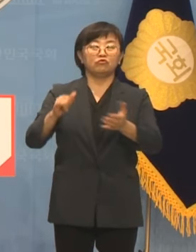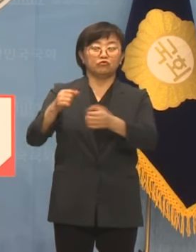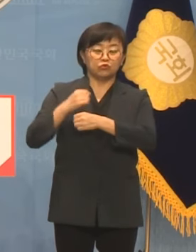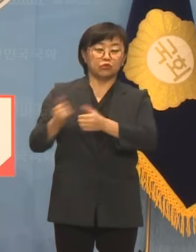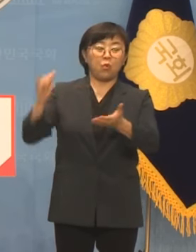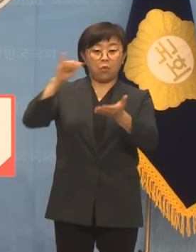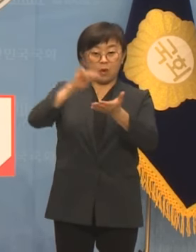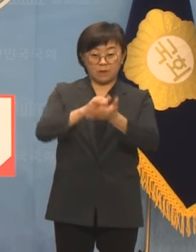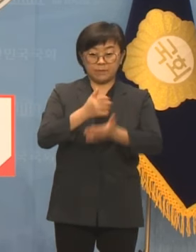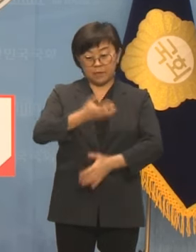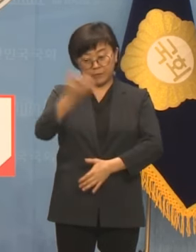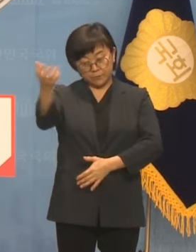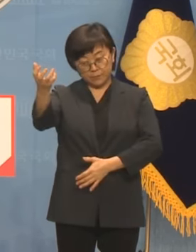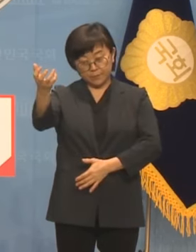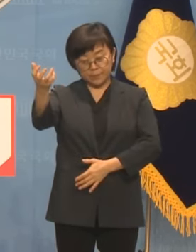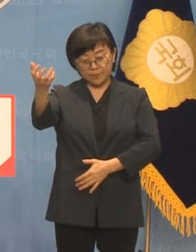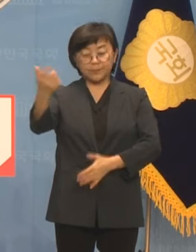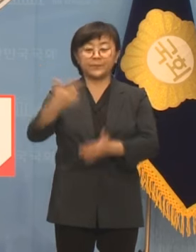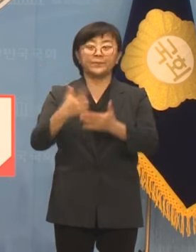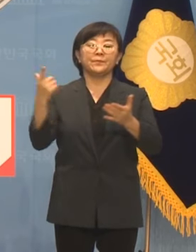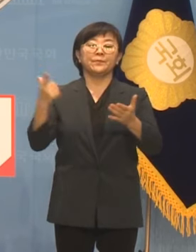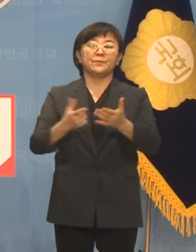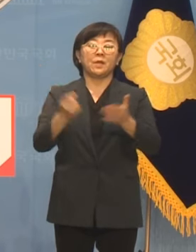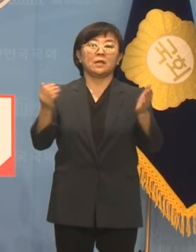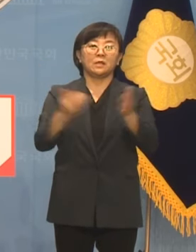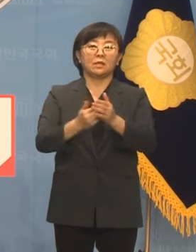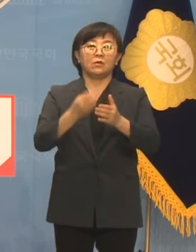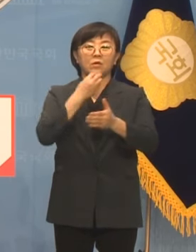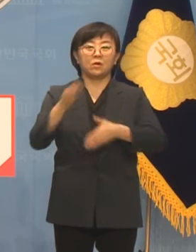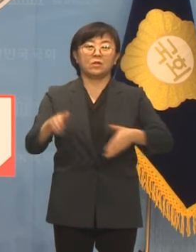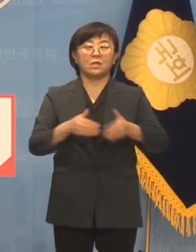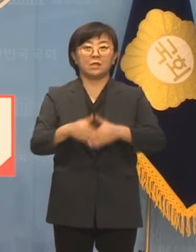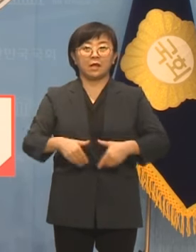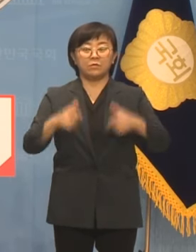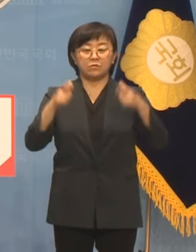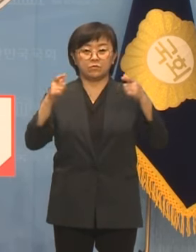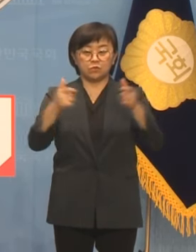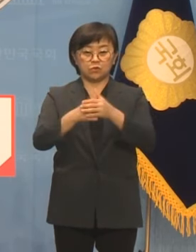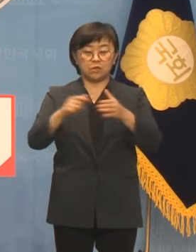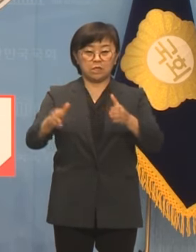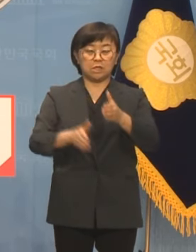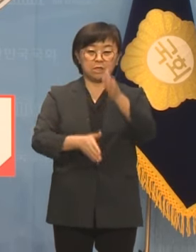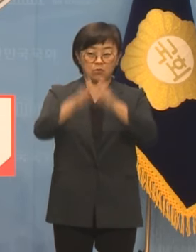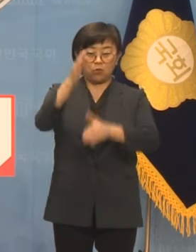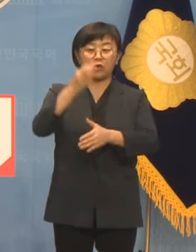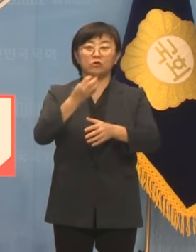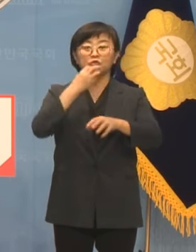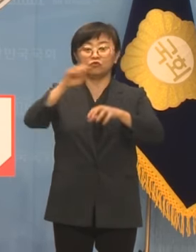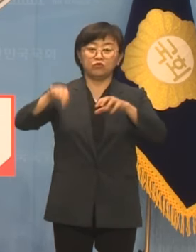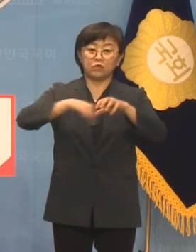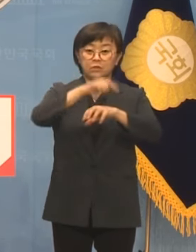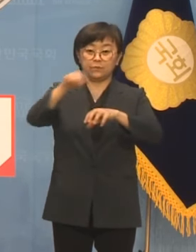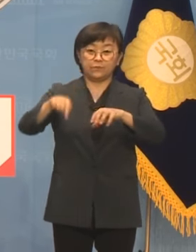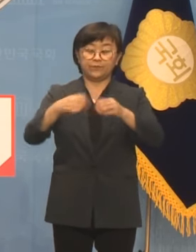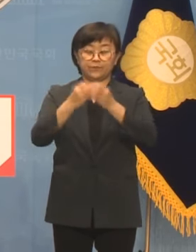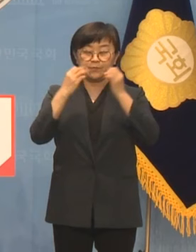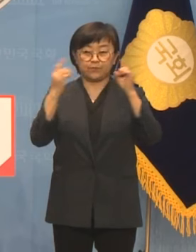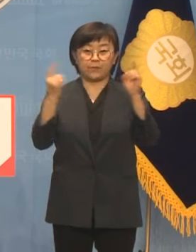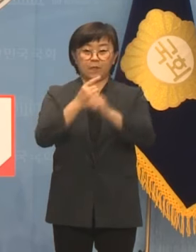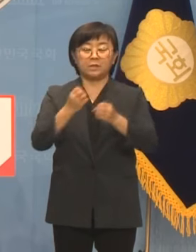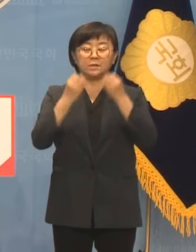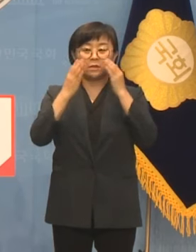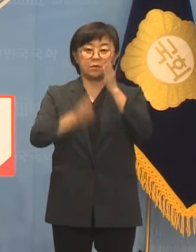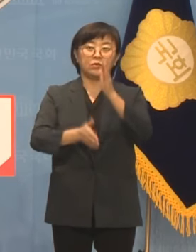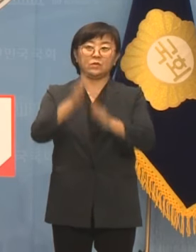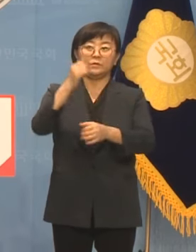빠르게 완수하고 경기 남부 반도체 메가 클러스터의 수도 역할을 할 글로벌 혁신 신도시를